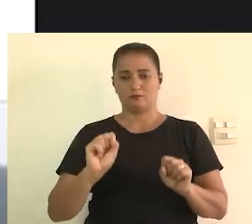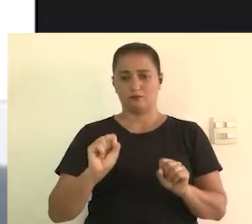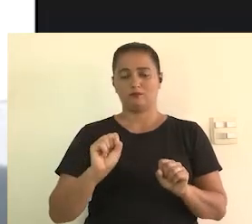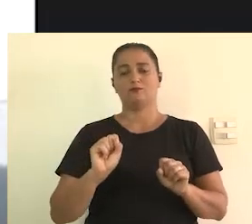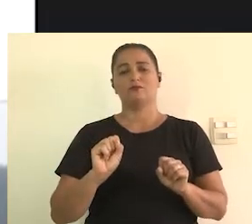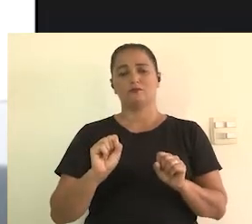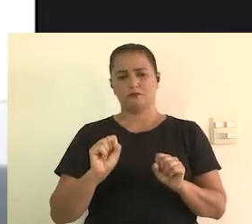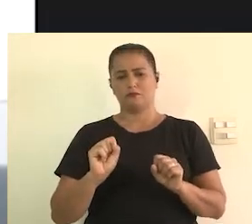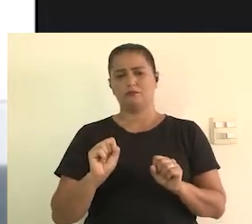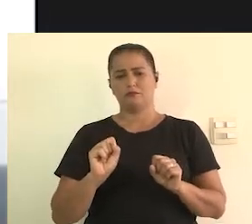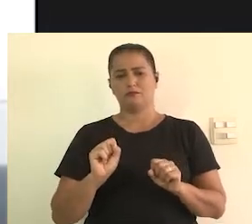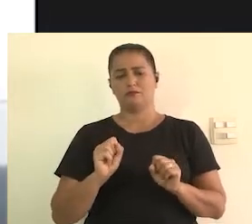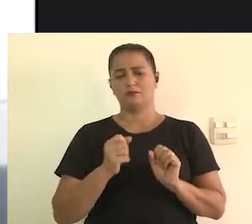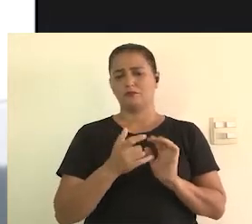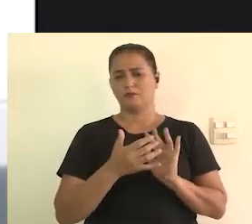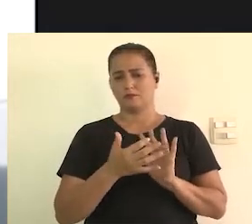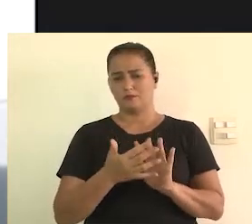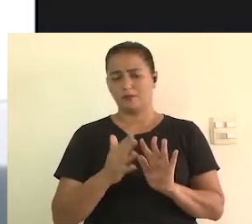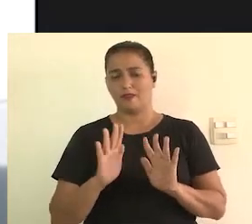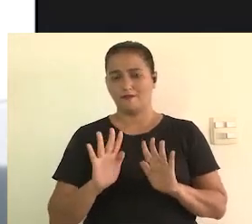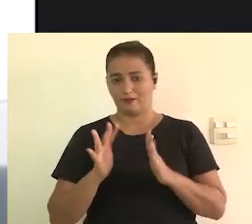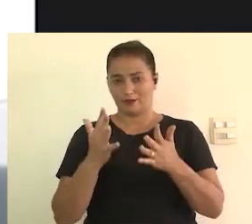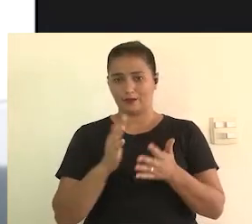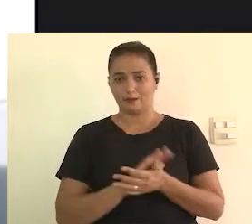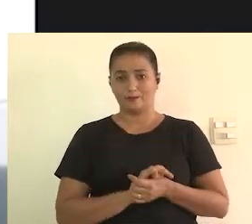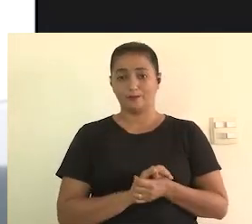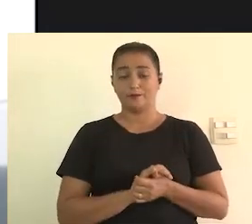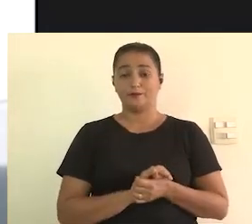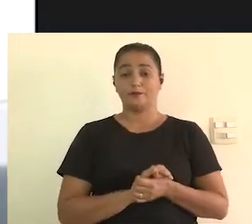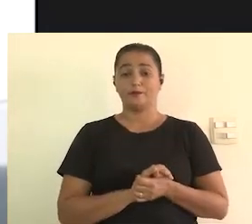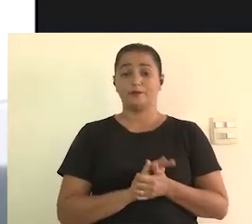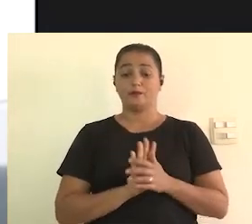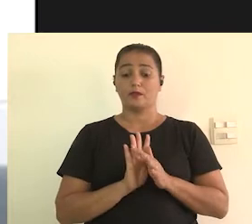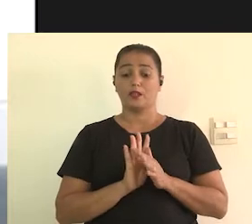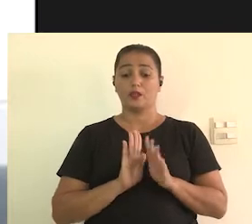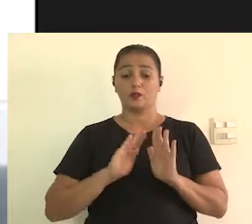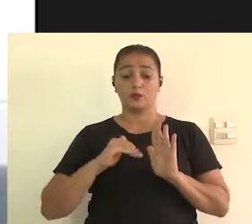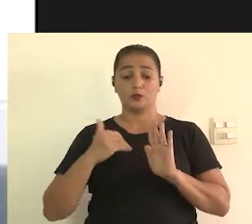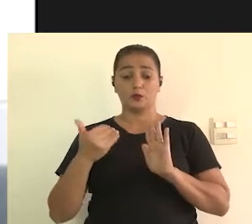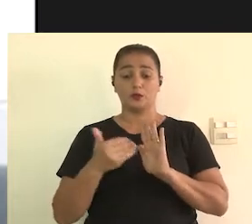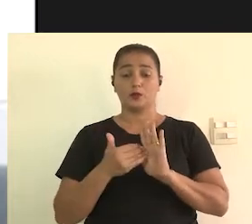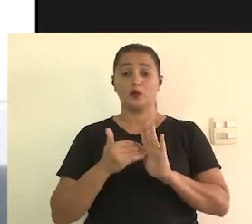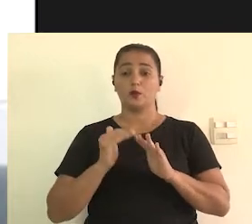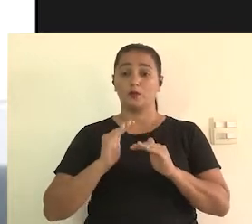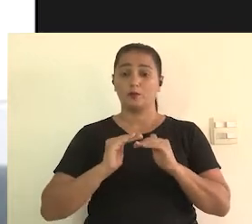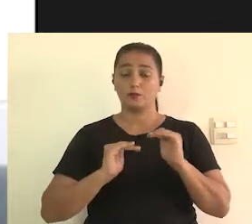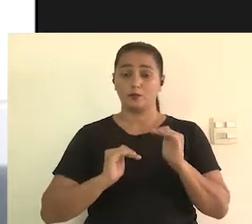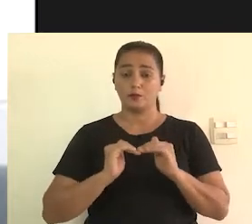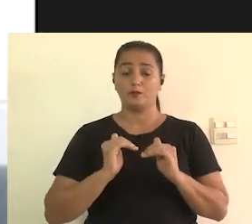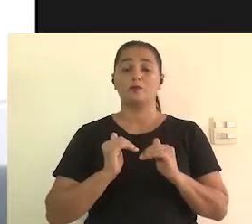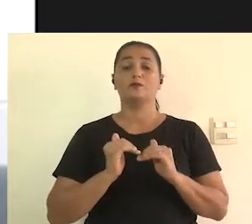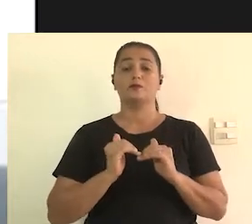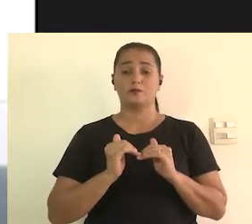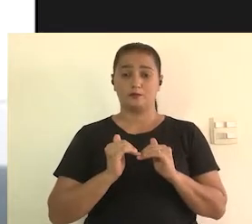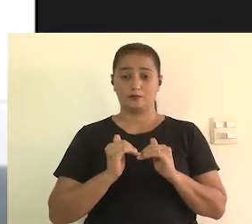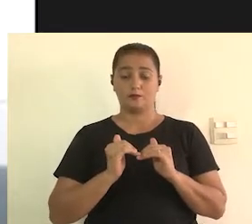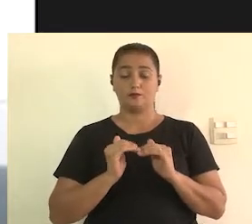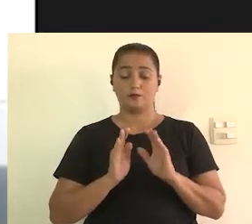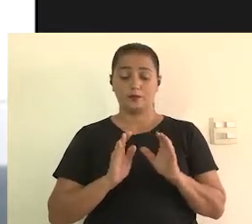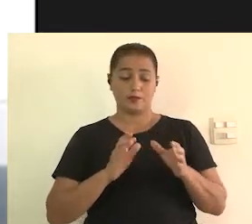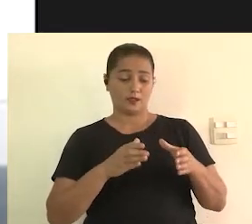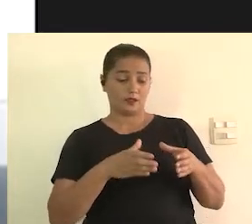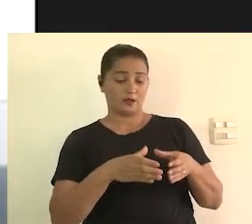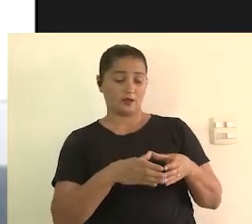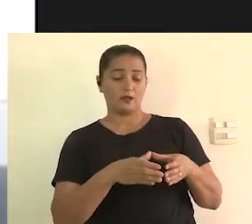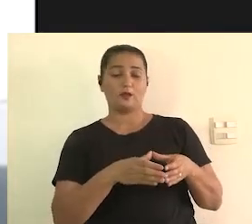última hora, além da reação que o público pode ter durante aquele evento. E